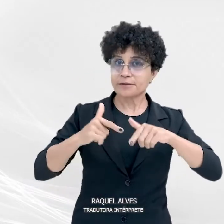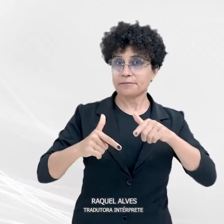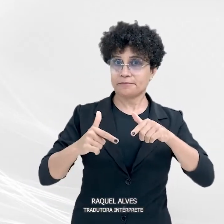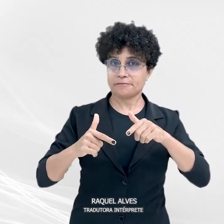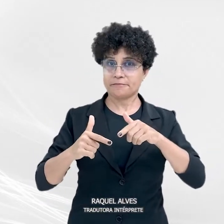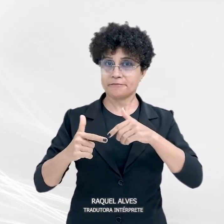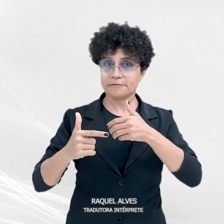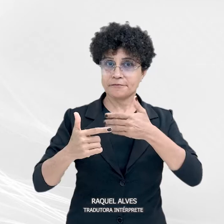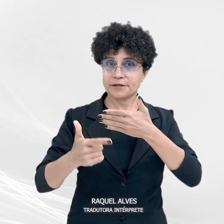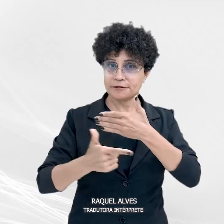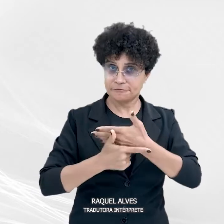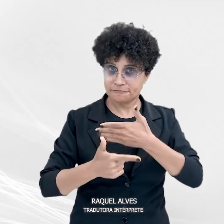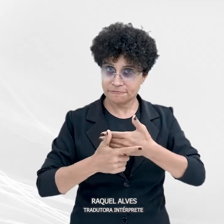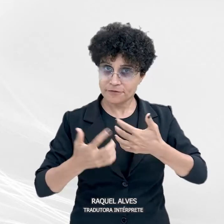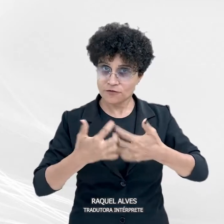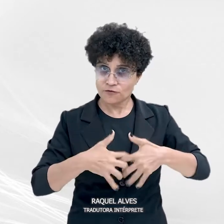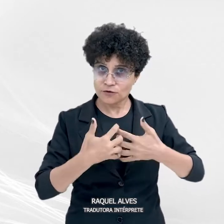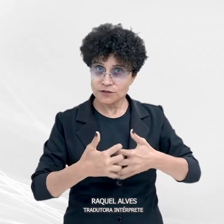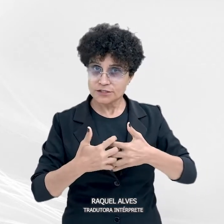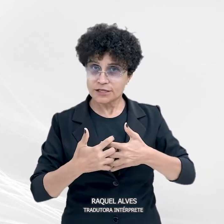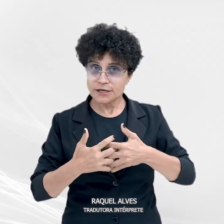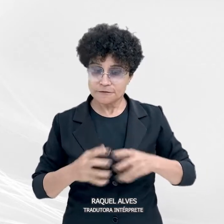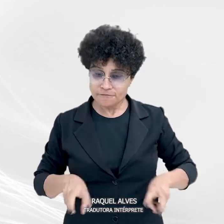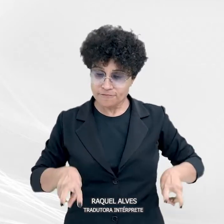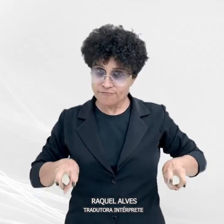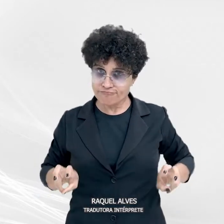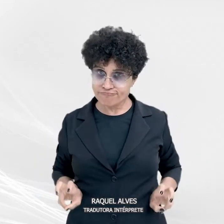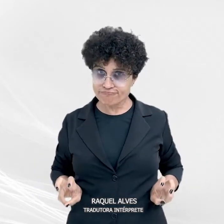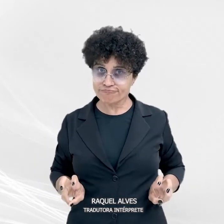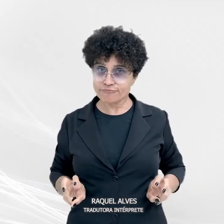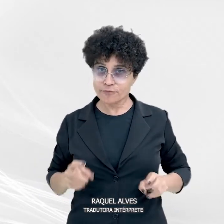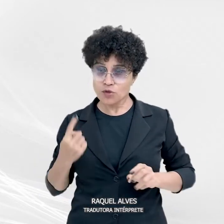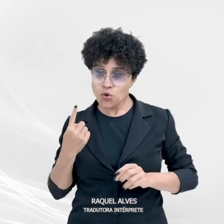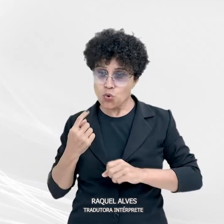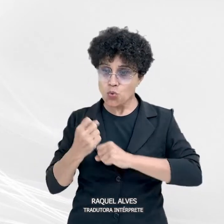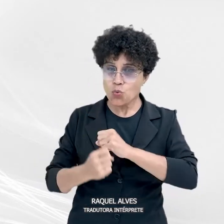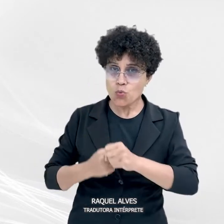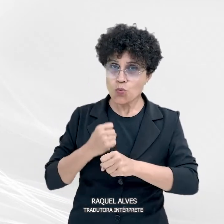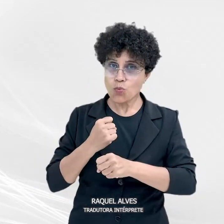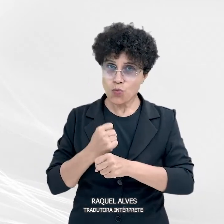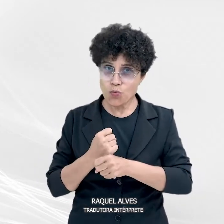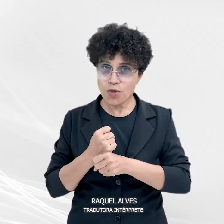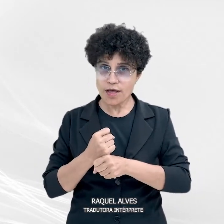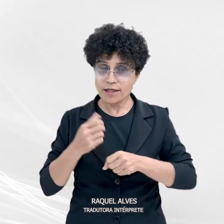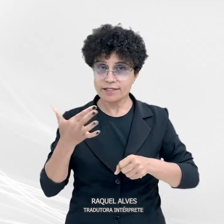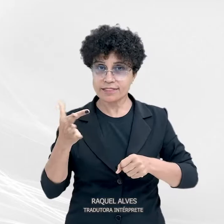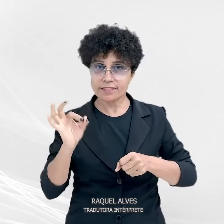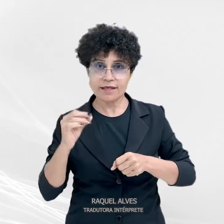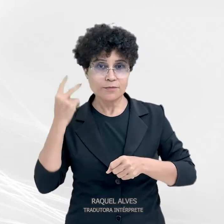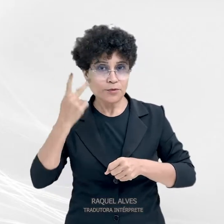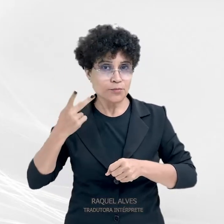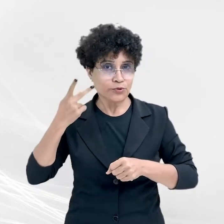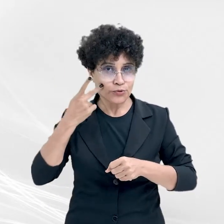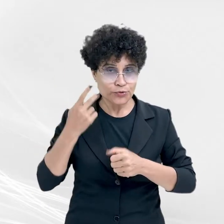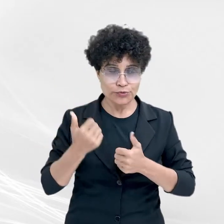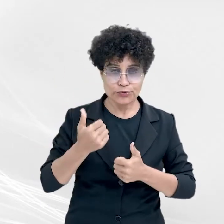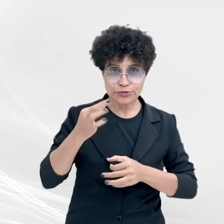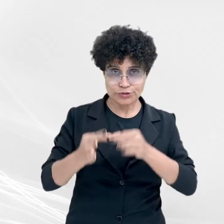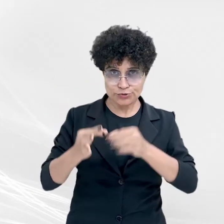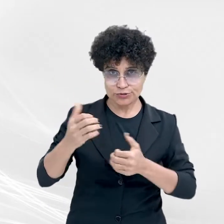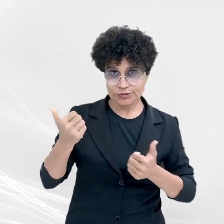Empoçados há pouco mais de um ano, dez promotores de justiça substitutos participaram, nesta segunda